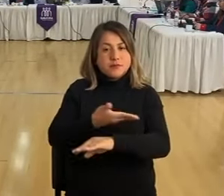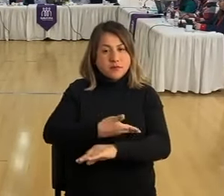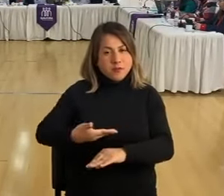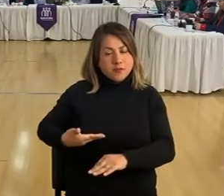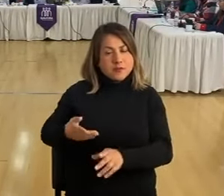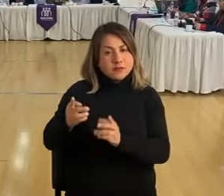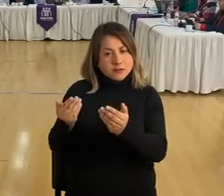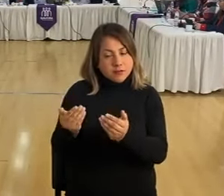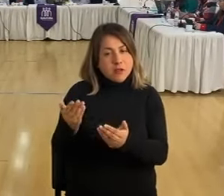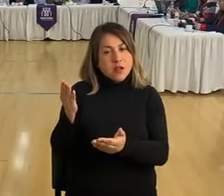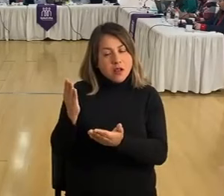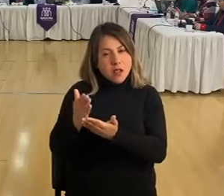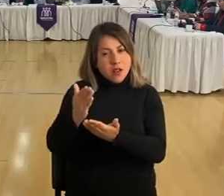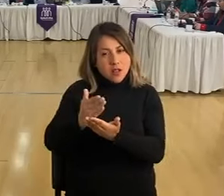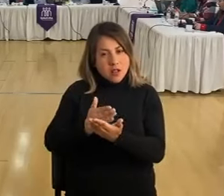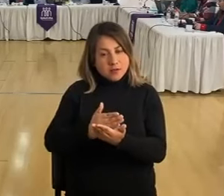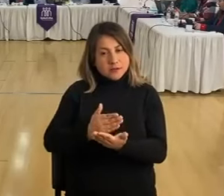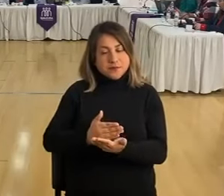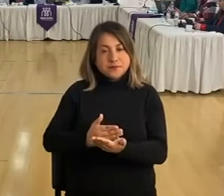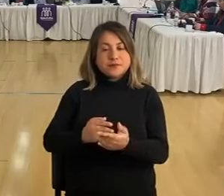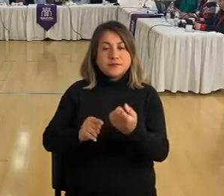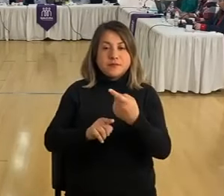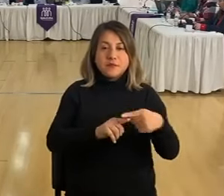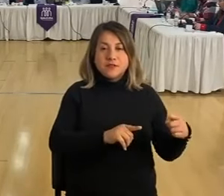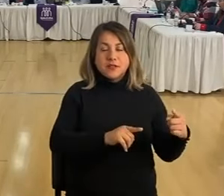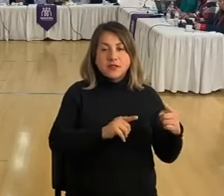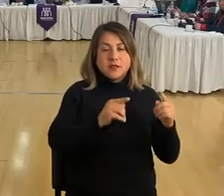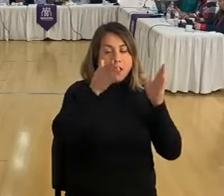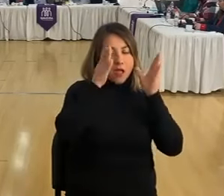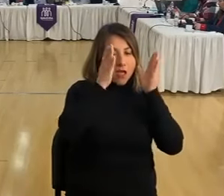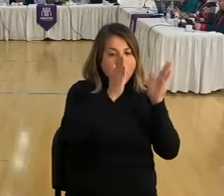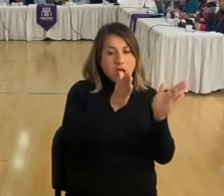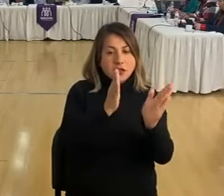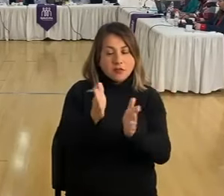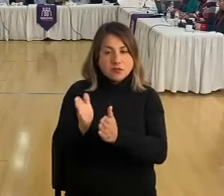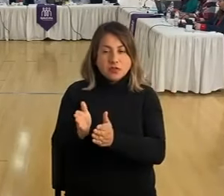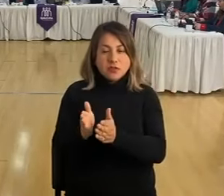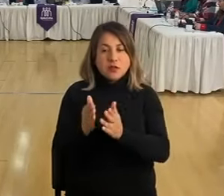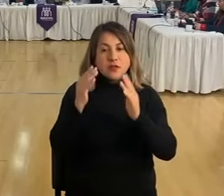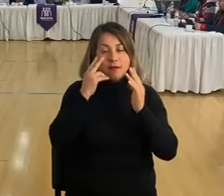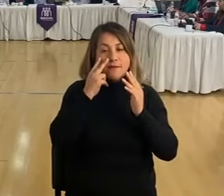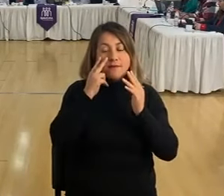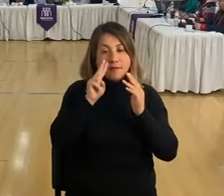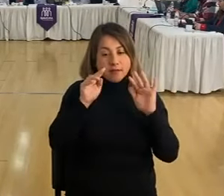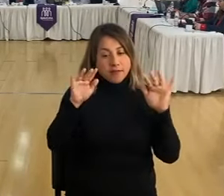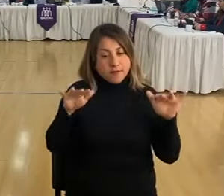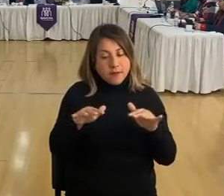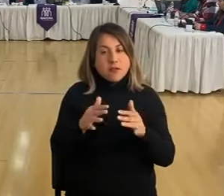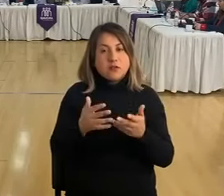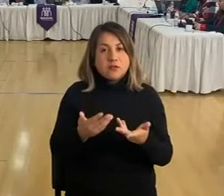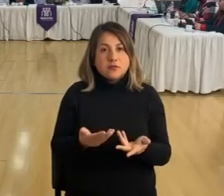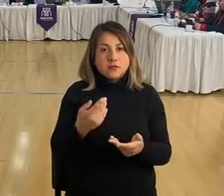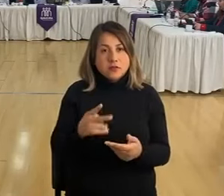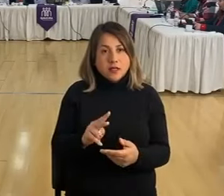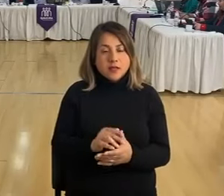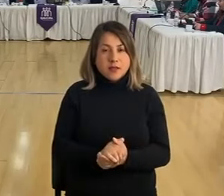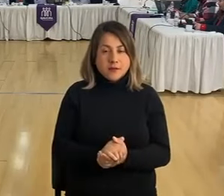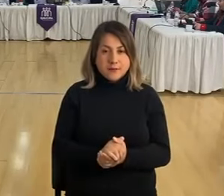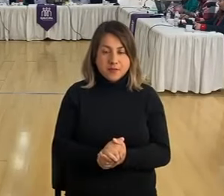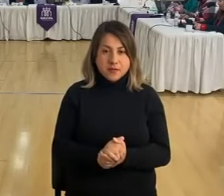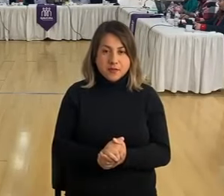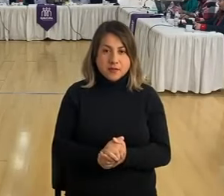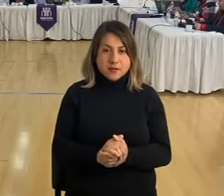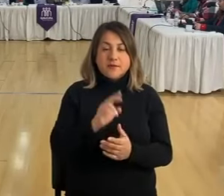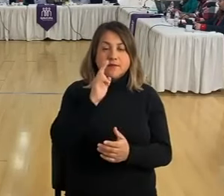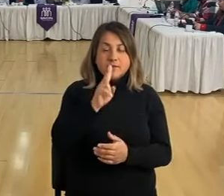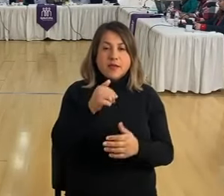desarrollar las diferentes atenciones, abordarlo también desde una mirada